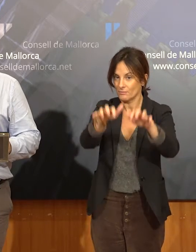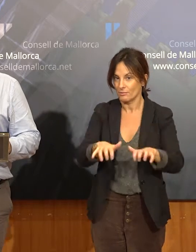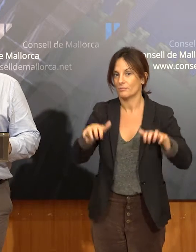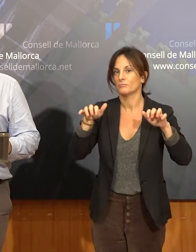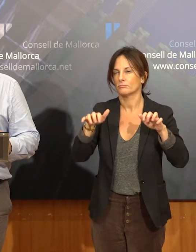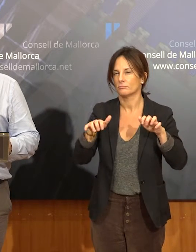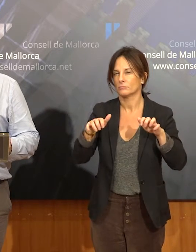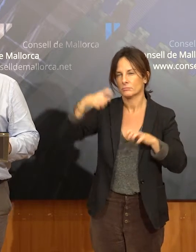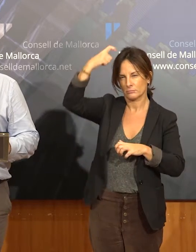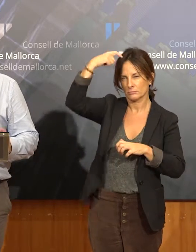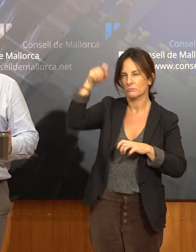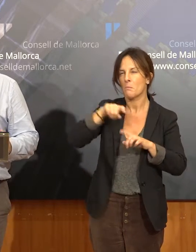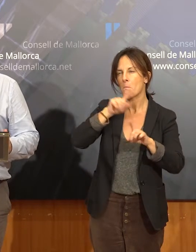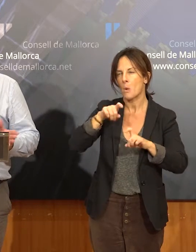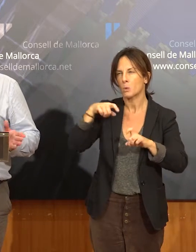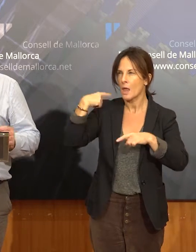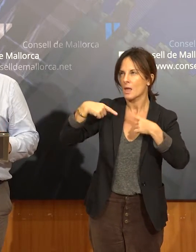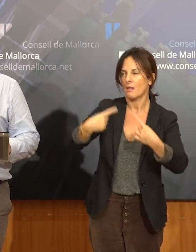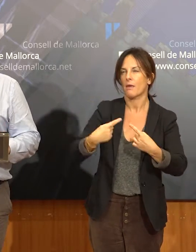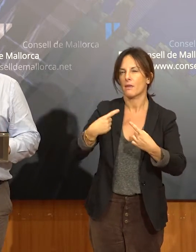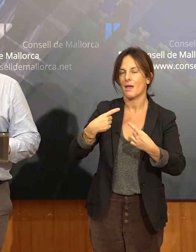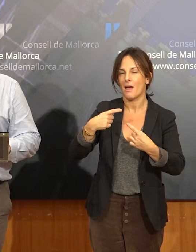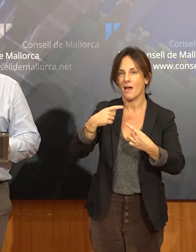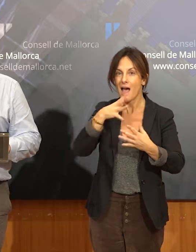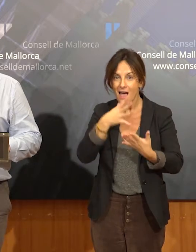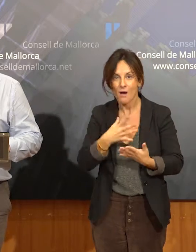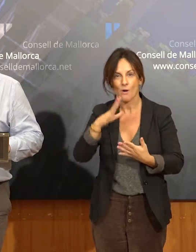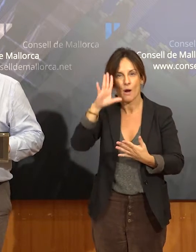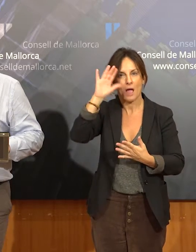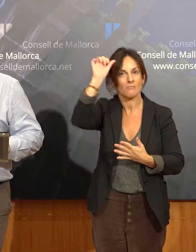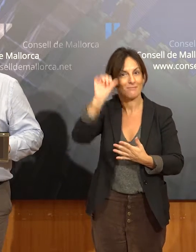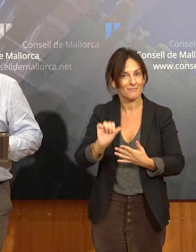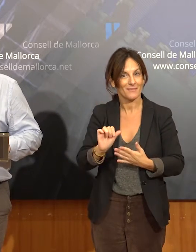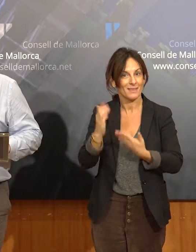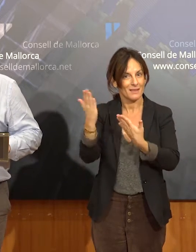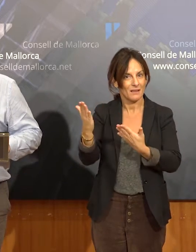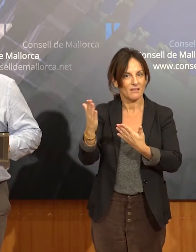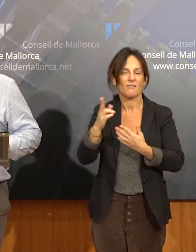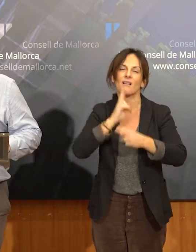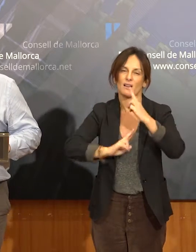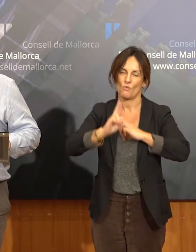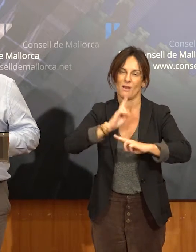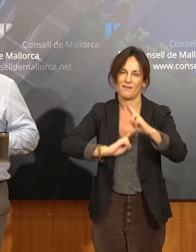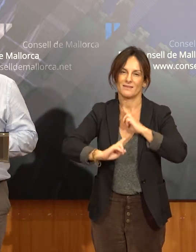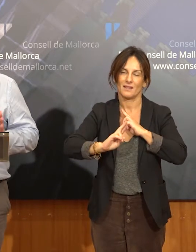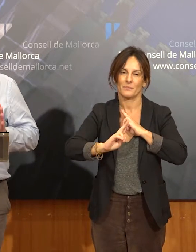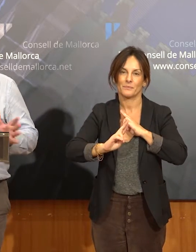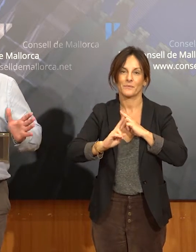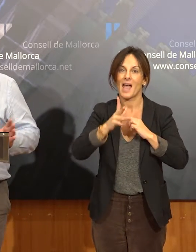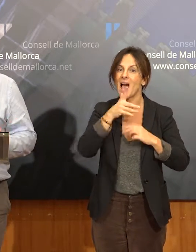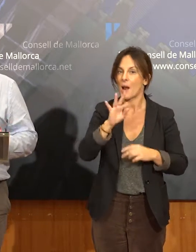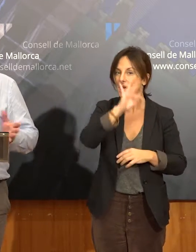ens feim habitualment i ens farem avui a la baixa. Li passaré sa paraula perquè expliqui un poquet